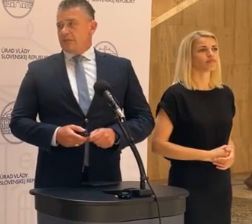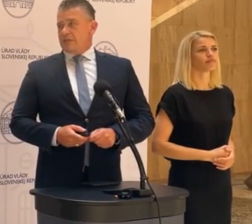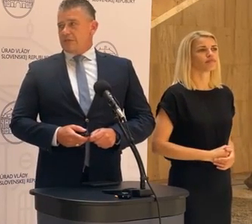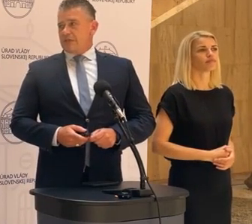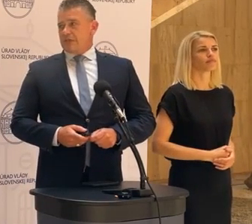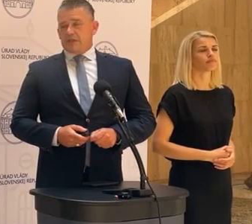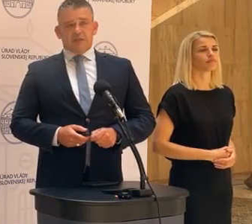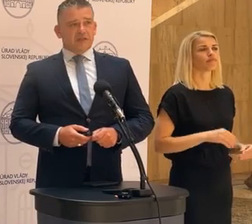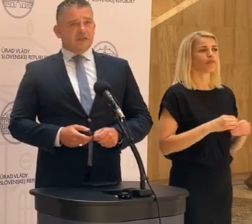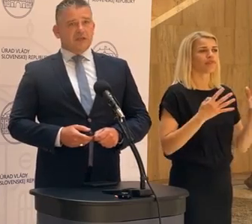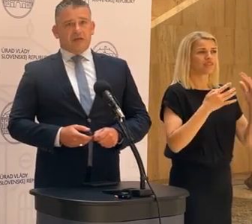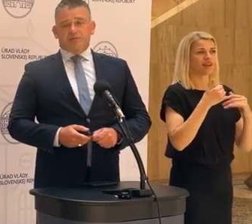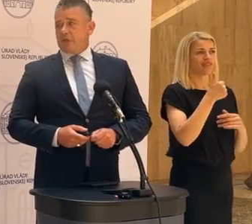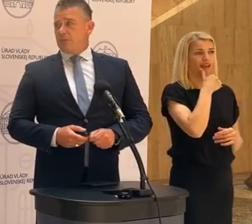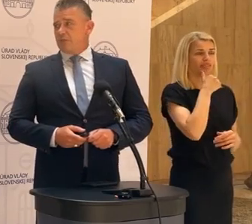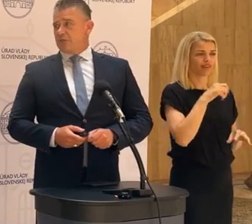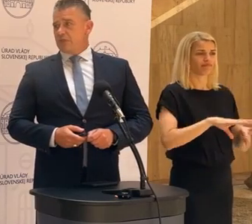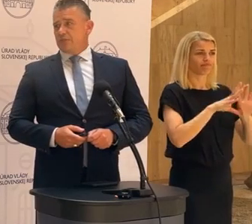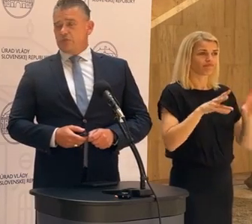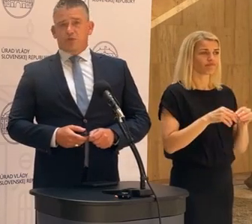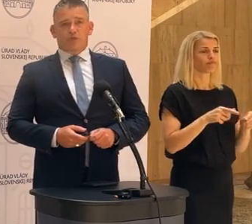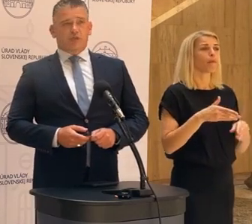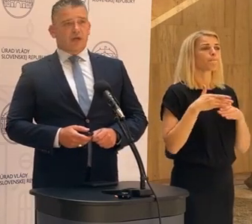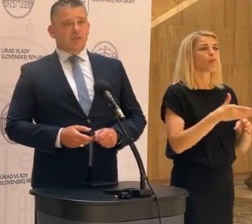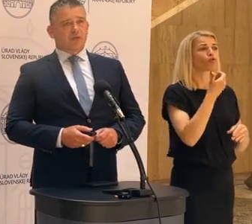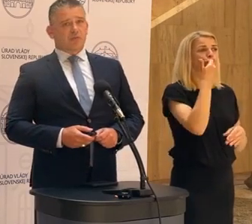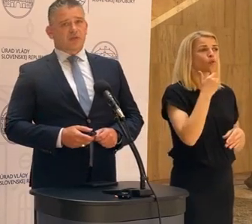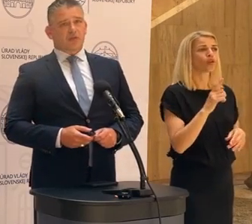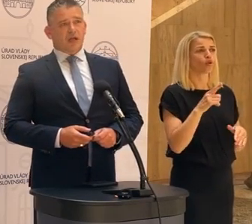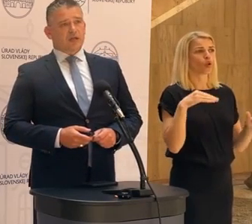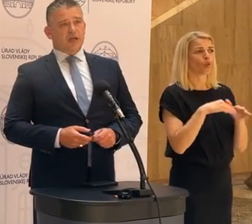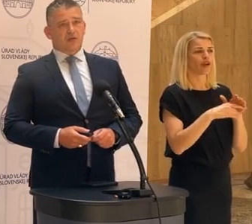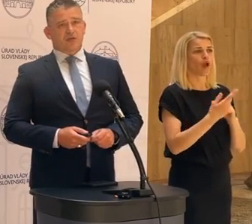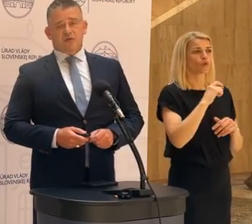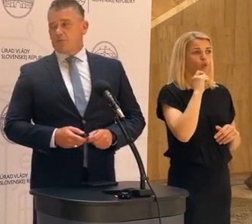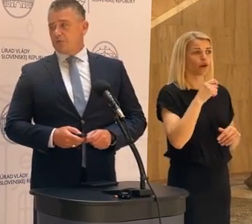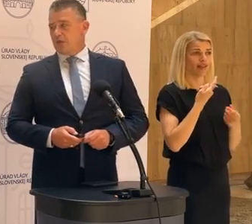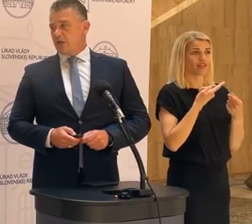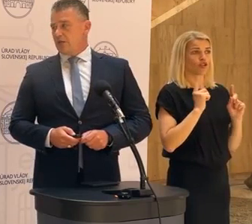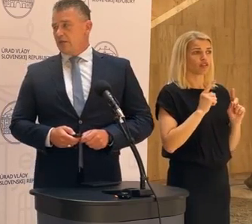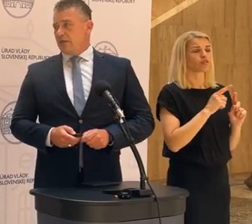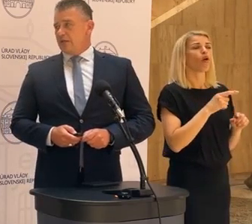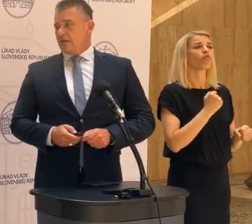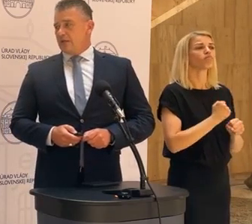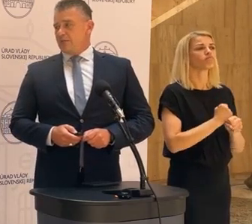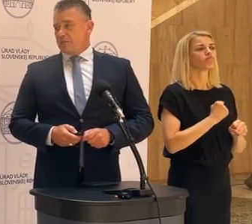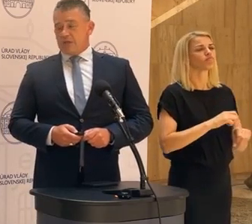Za 91 dní sa na pomoci ľuďom utekajúcim z Ukrajiny na Slovensko podielal